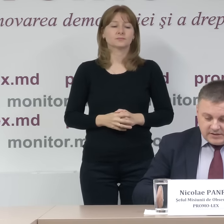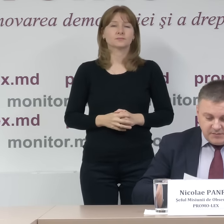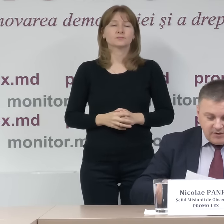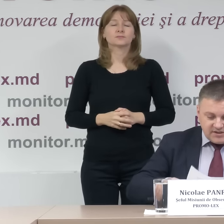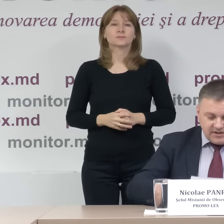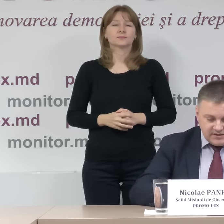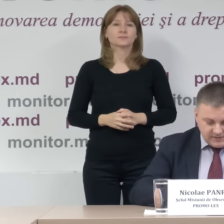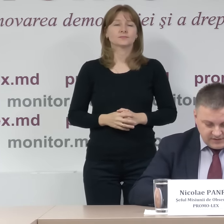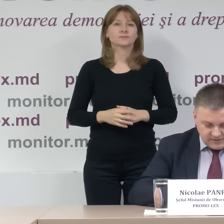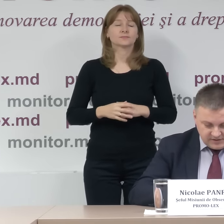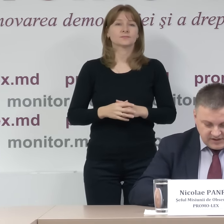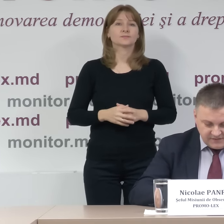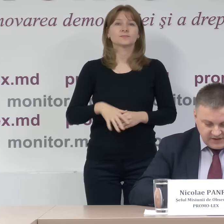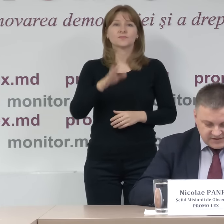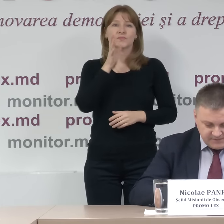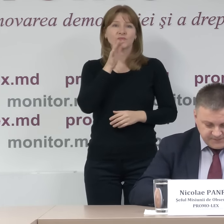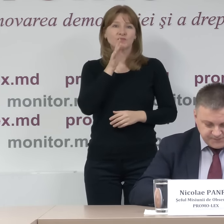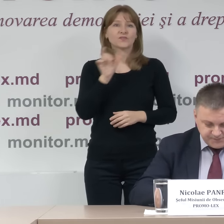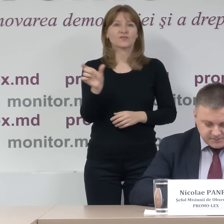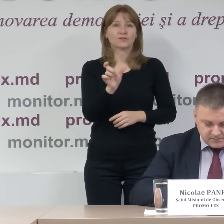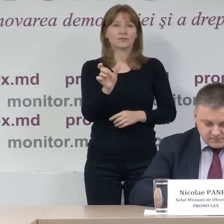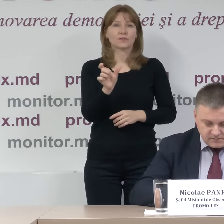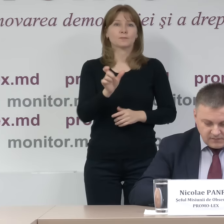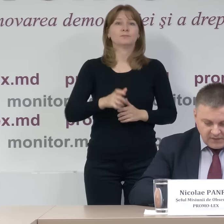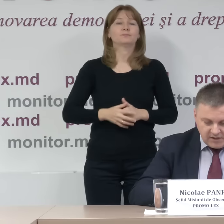În perioada de referință,